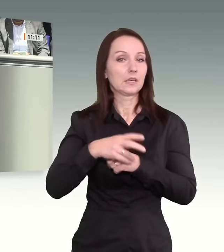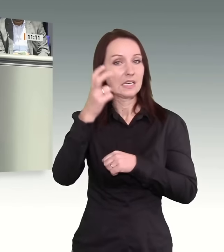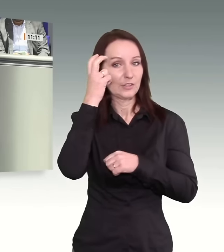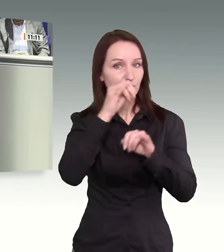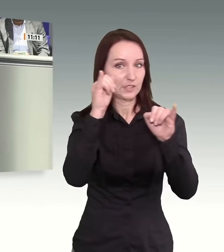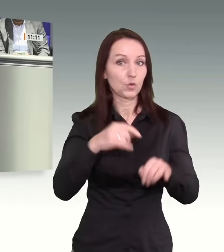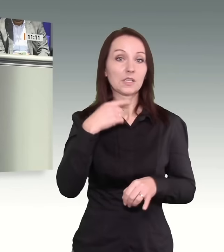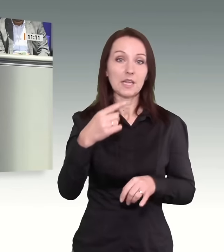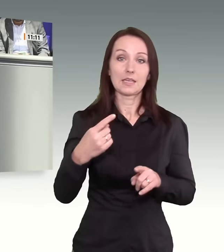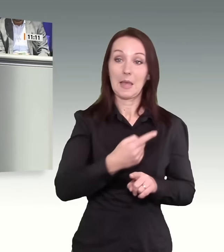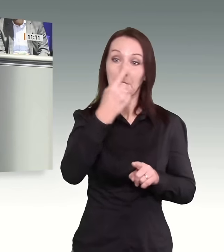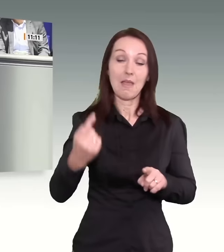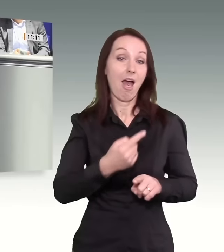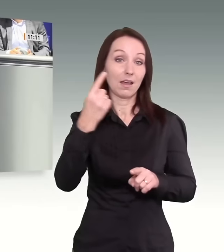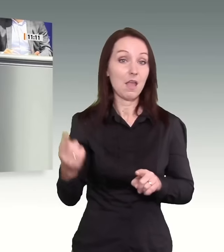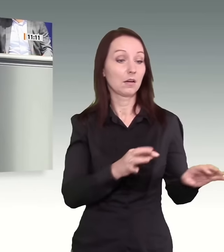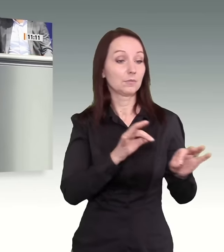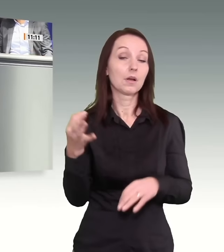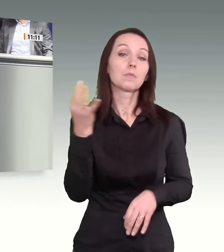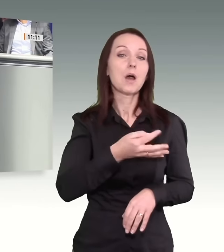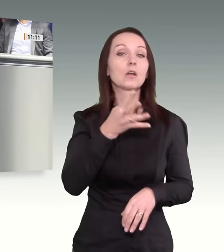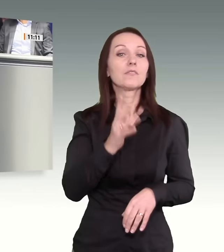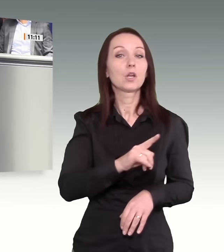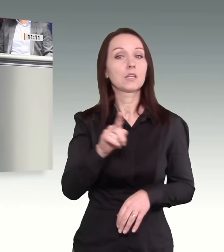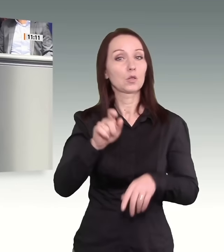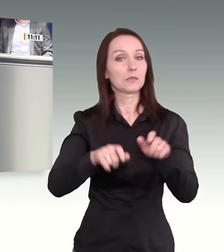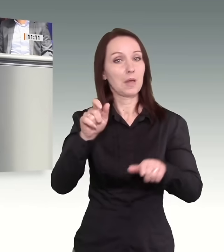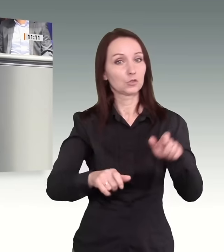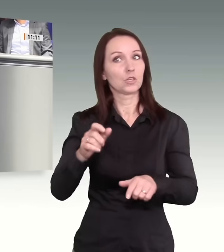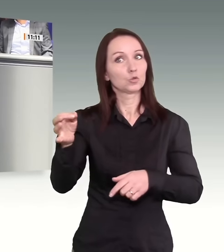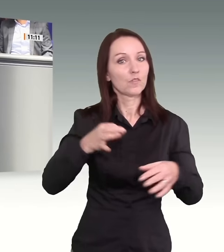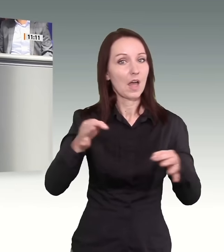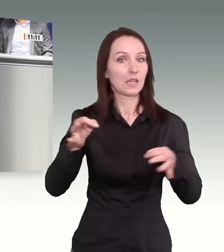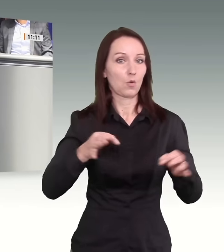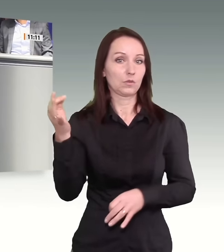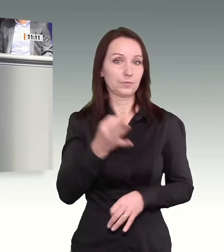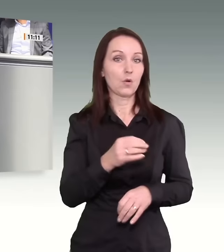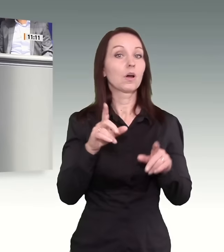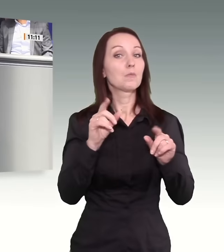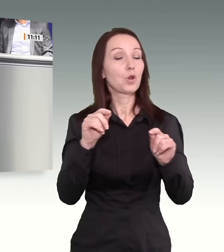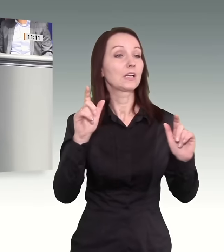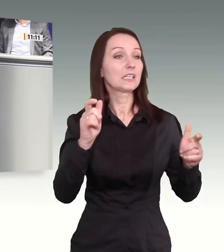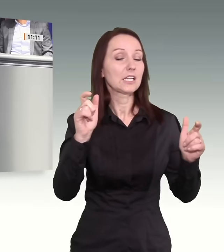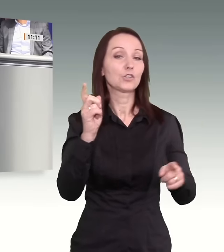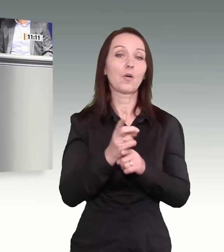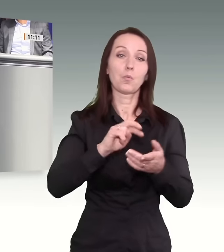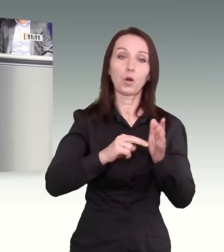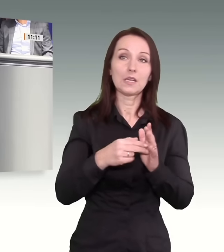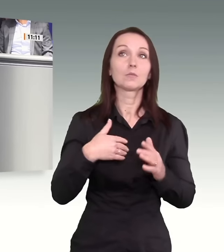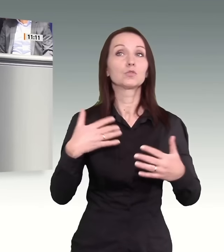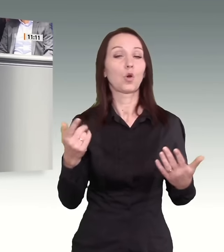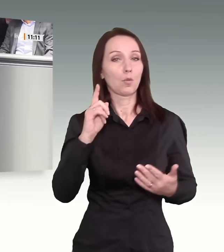jedes Jahr. Darauf müssen wir die Gesellschaft und die Politik vorbereiten. Wir müssen also ohnehin die entsprechende